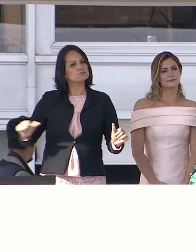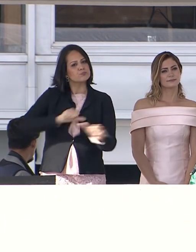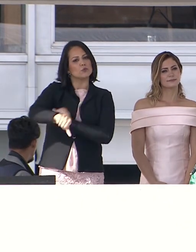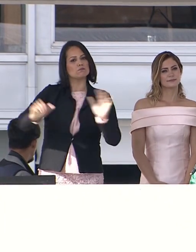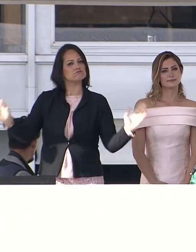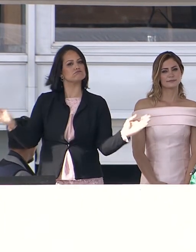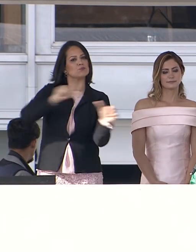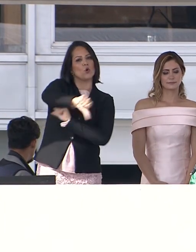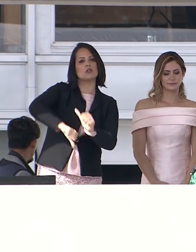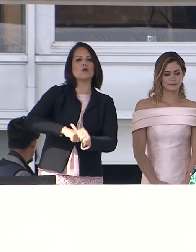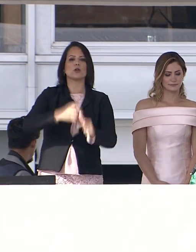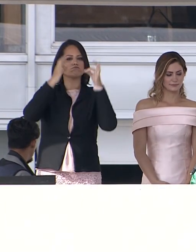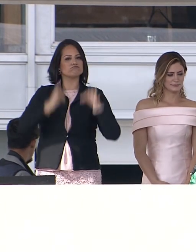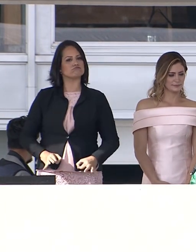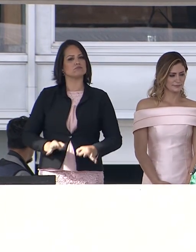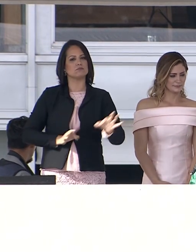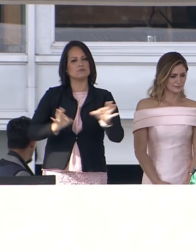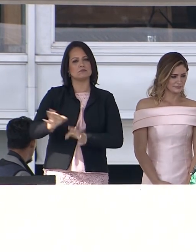nesse país.